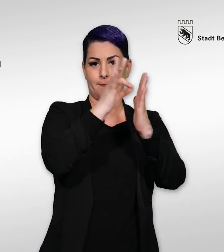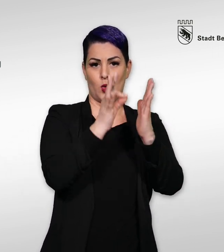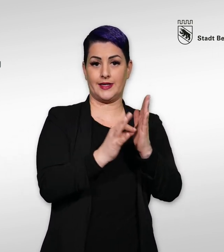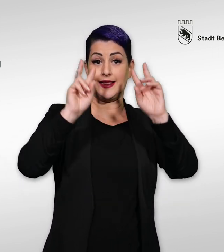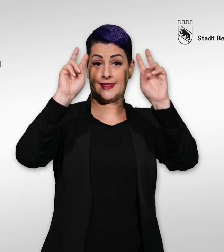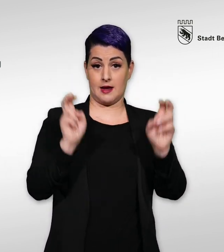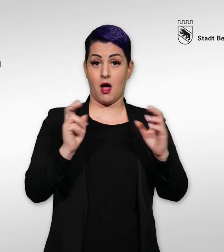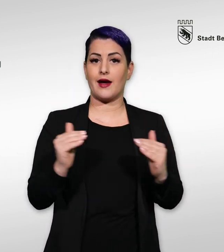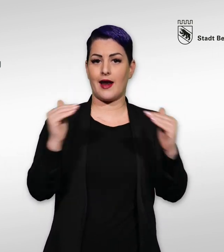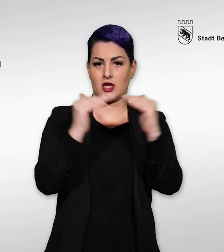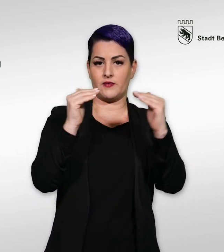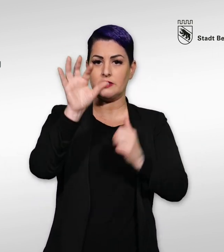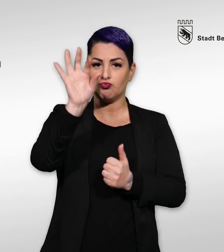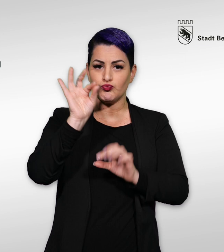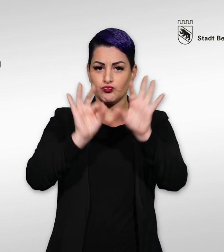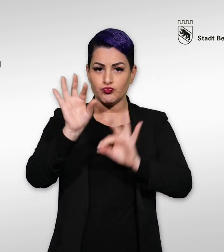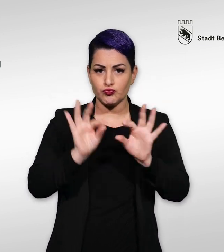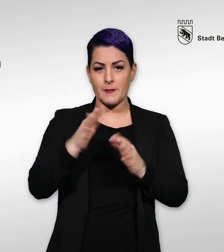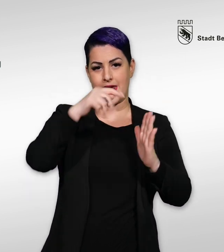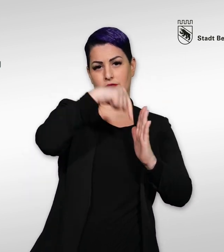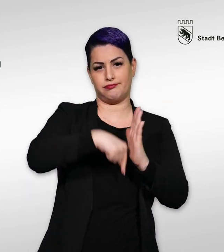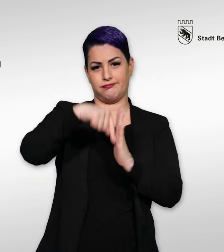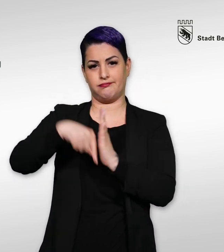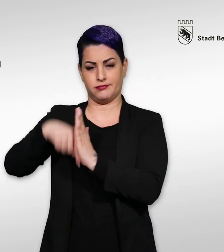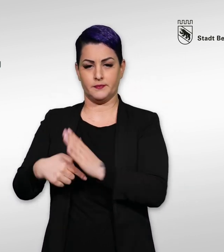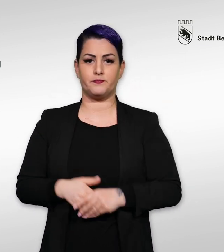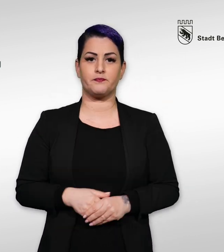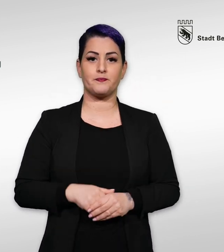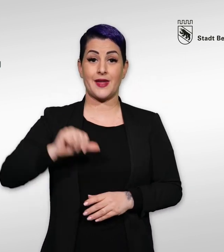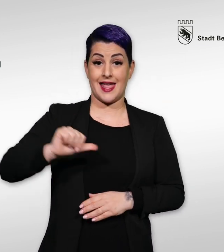Im ersten Video geht es um die Gleichstellung in der Erwerbsarbeit.